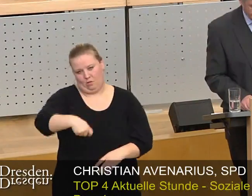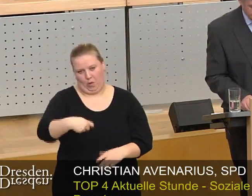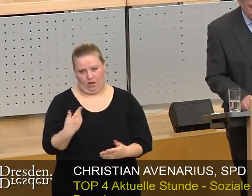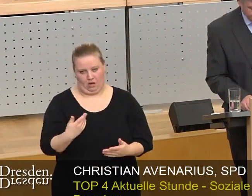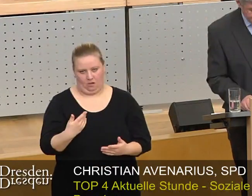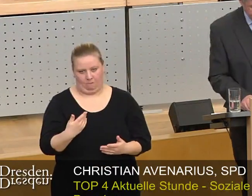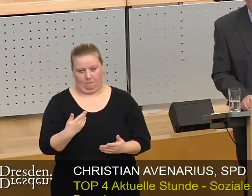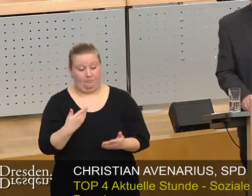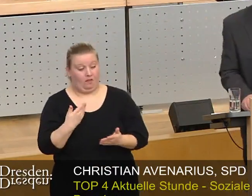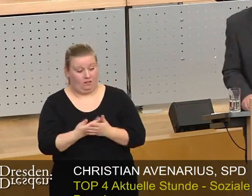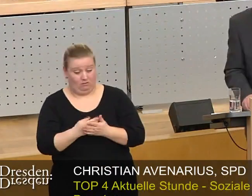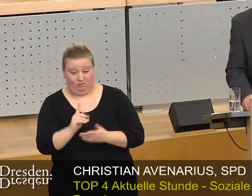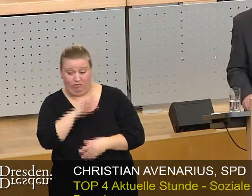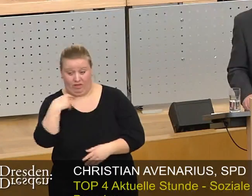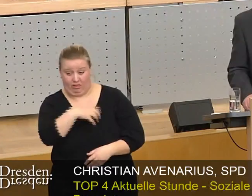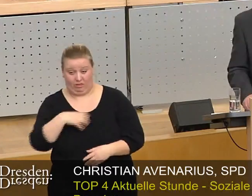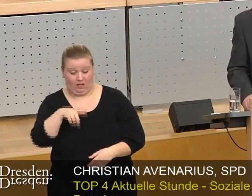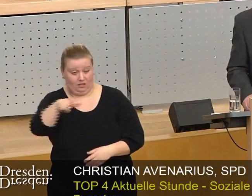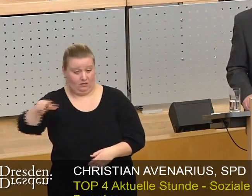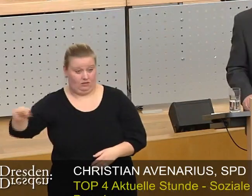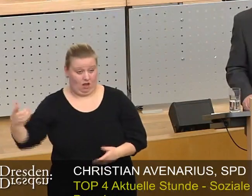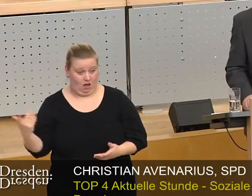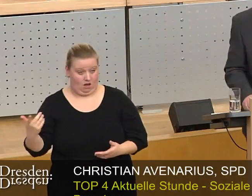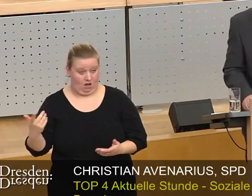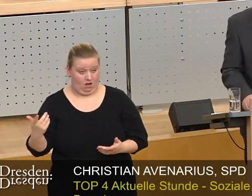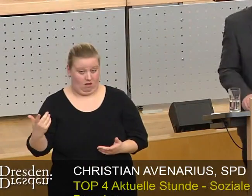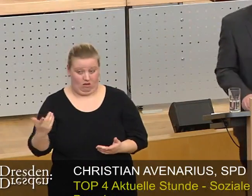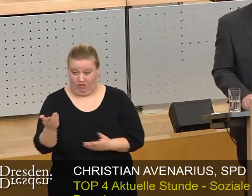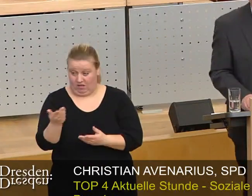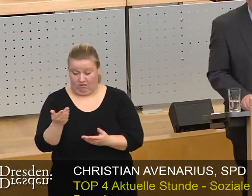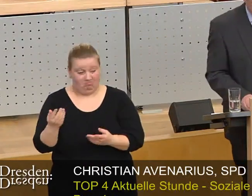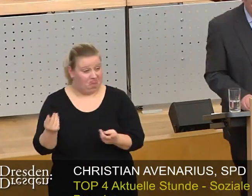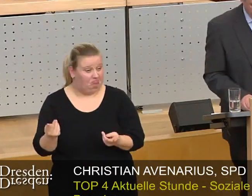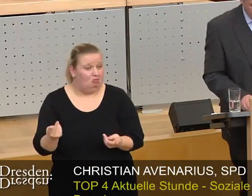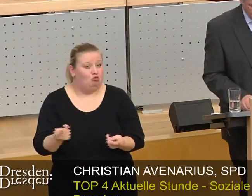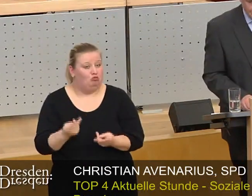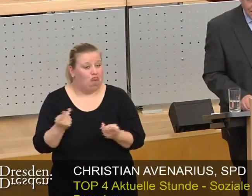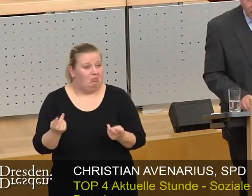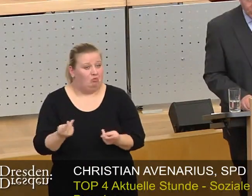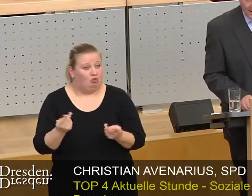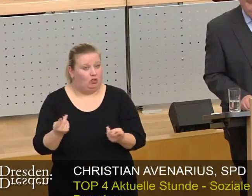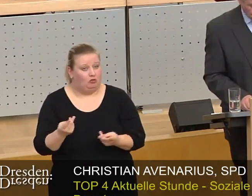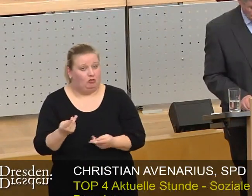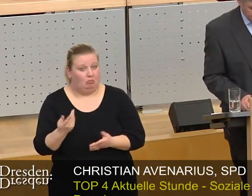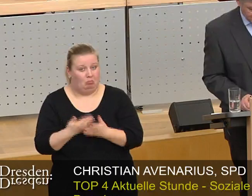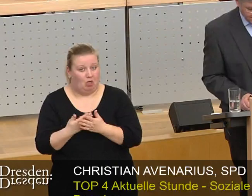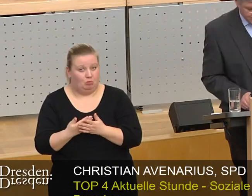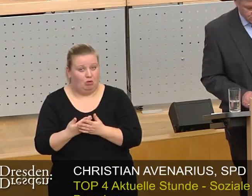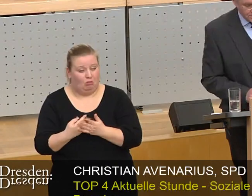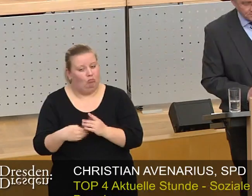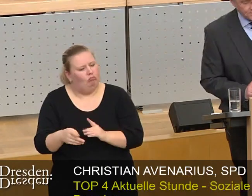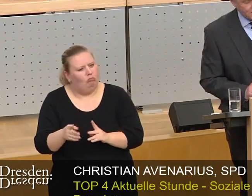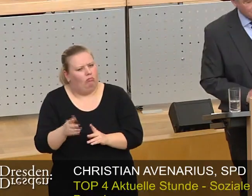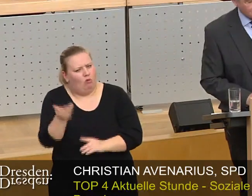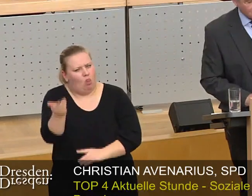wiederum der Anteil der Dresdnerinnen und Dresdner, für die es nicht selbstverständlich ist, auch bei einem durchschnittlichen